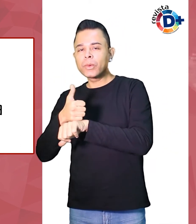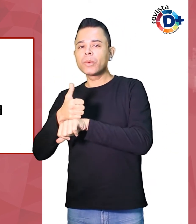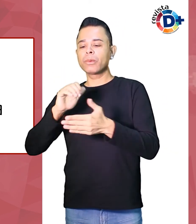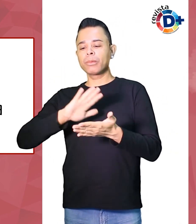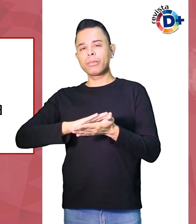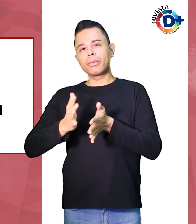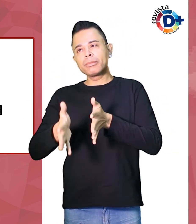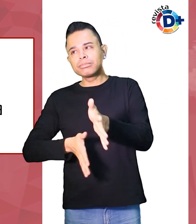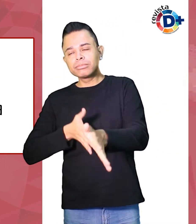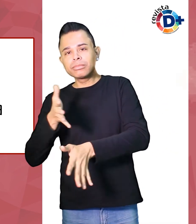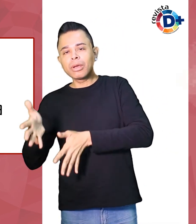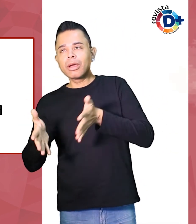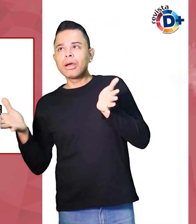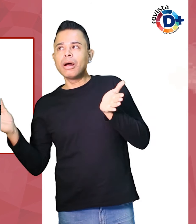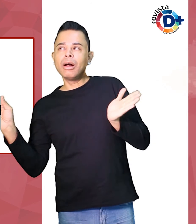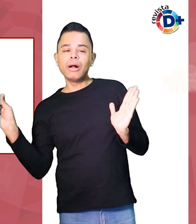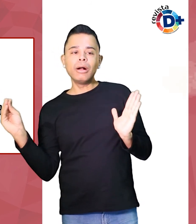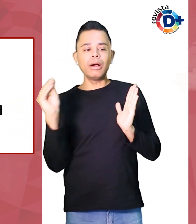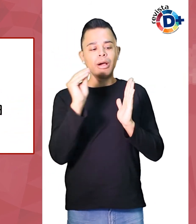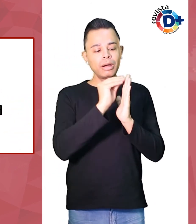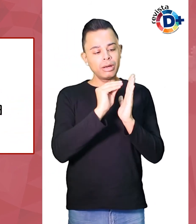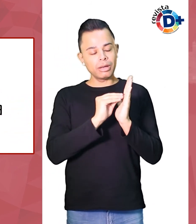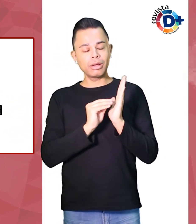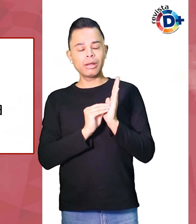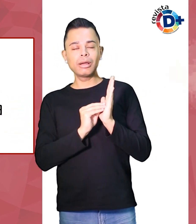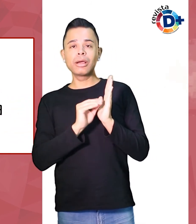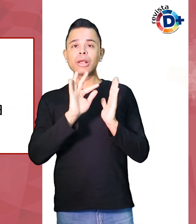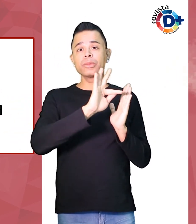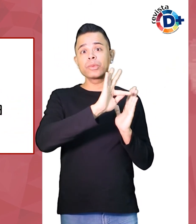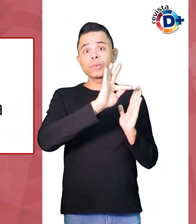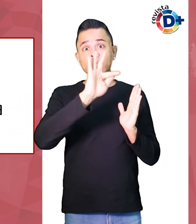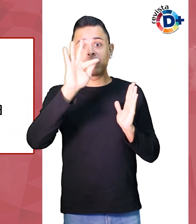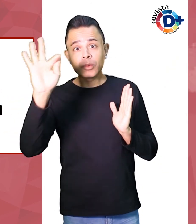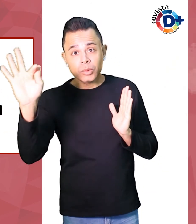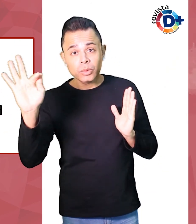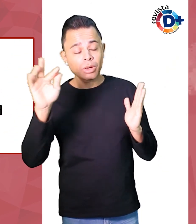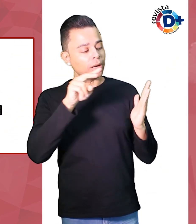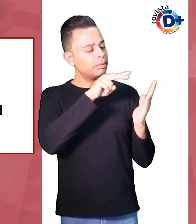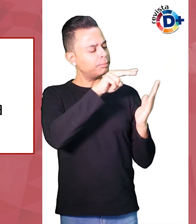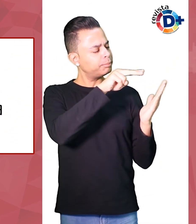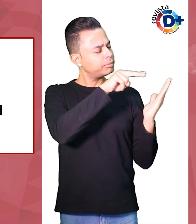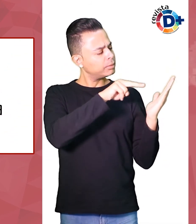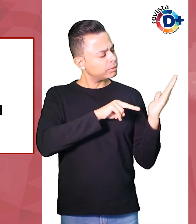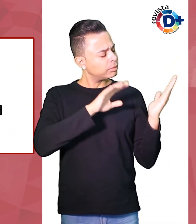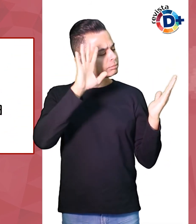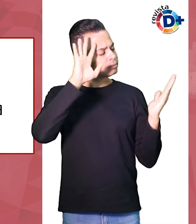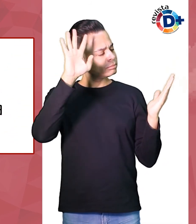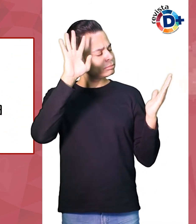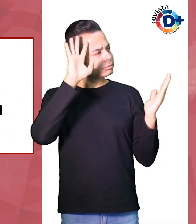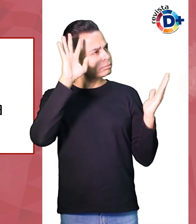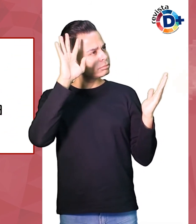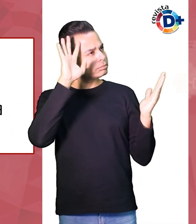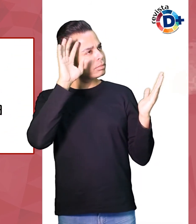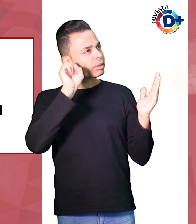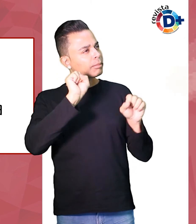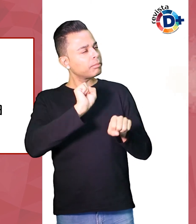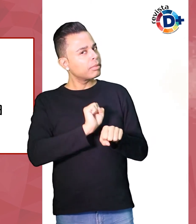Tios voltar várias vezes às próprias práticas de uma forma mais distanciada sem a